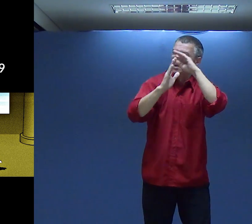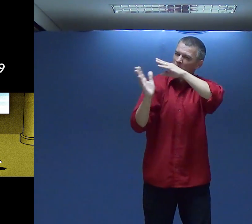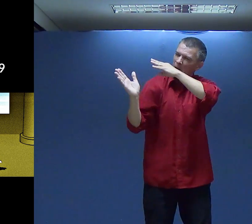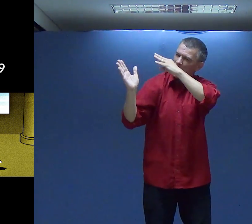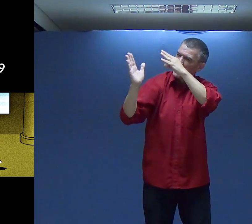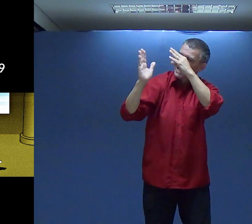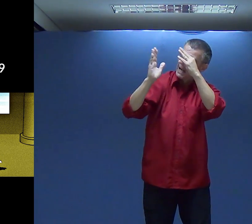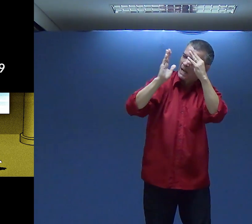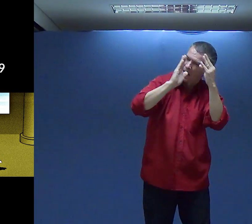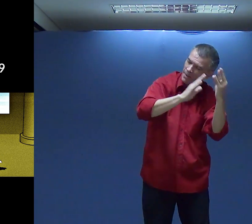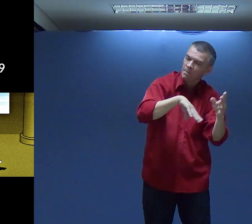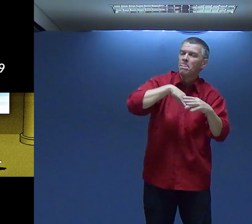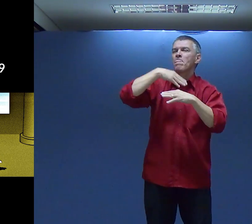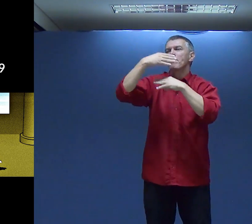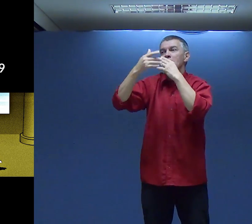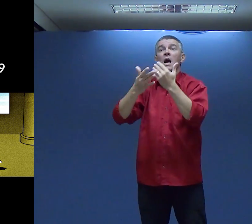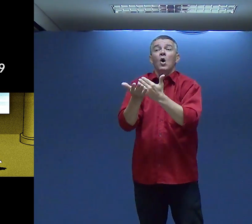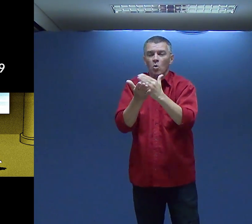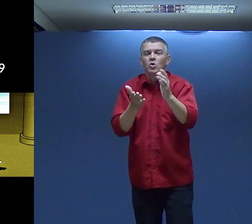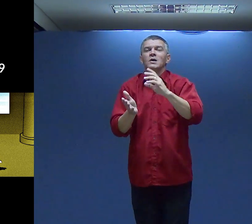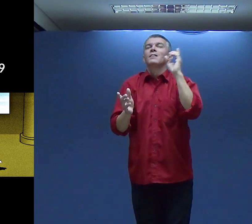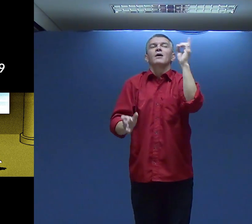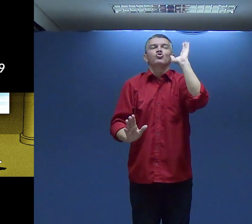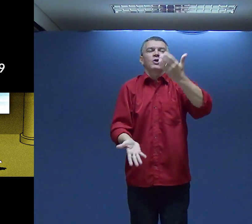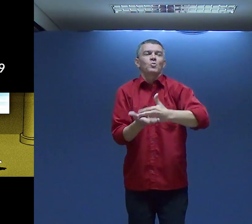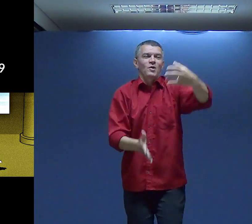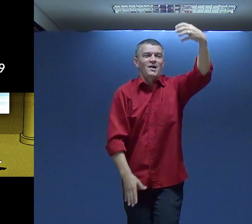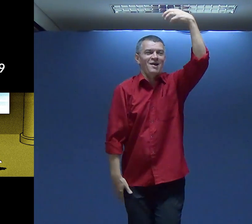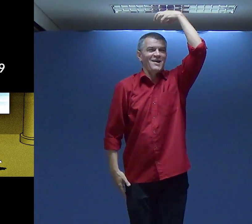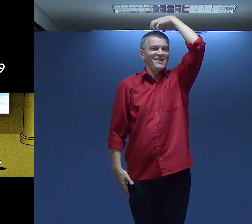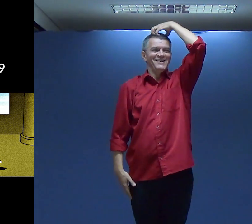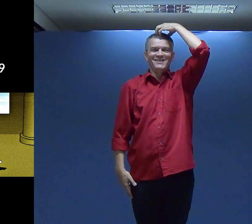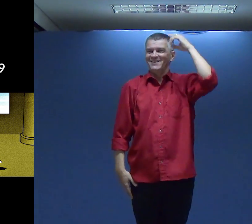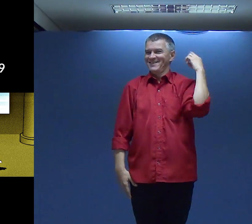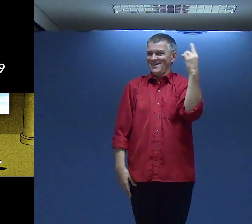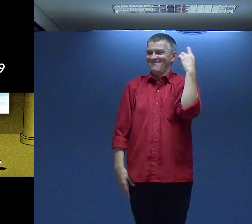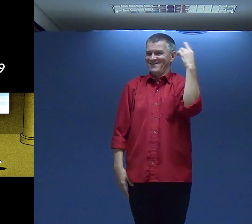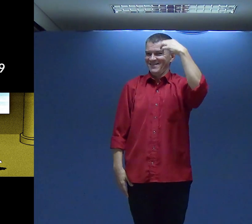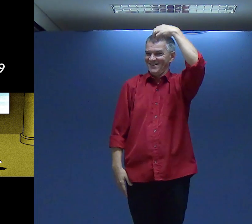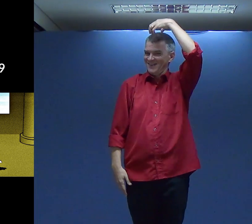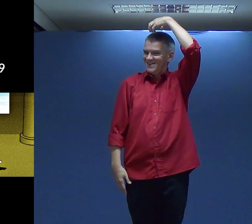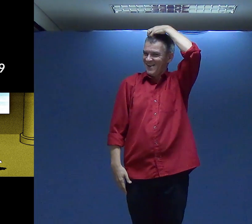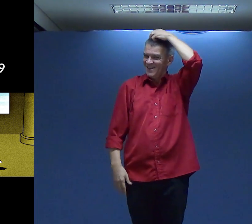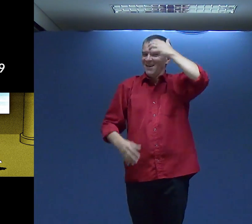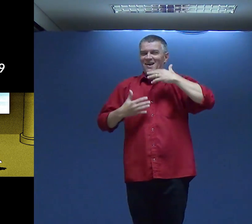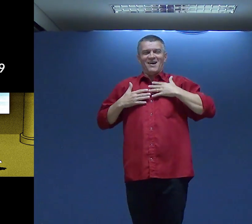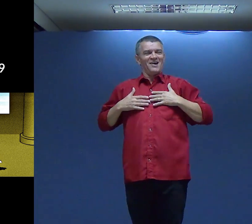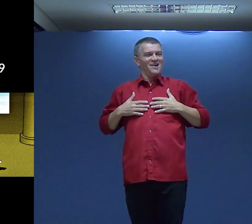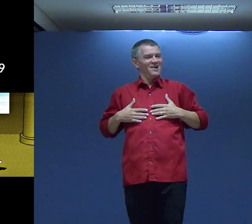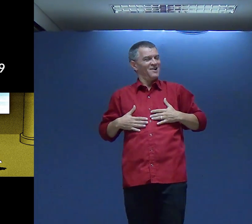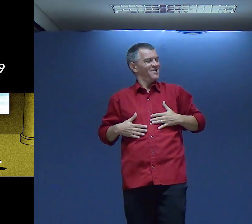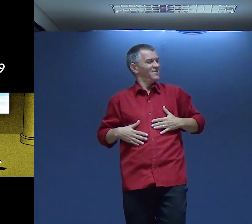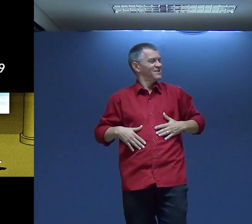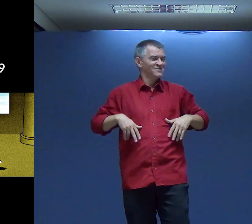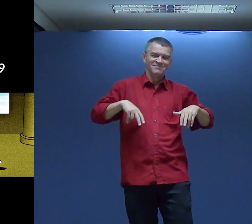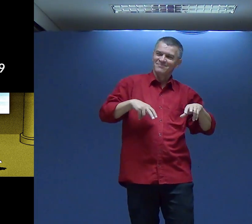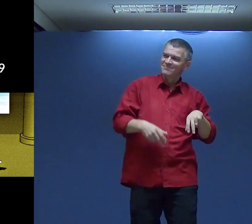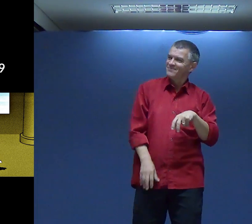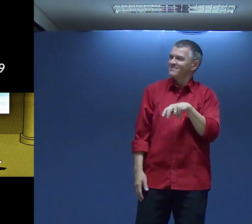Senhor Guiava Davi Por todo o tempo Da sua vida E ele tornou-se rei E aí